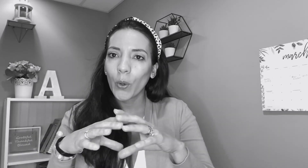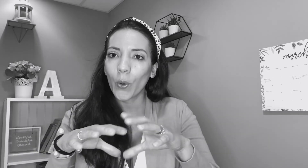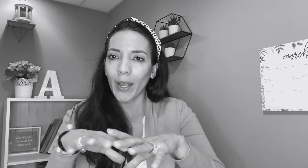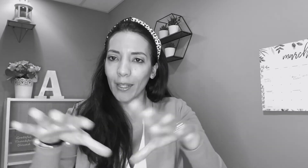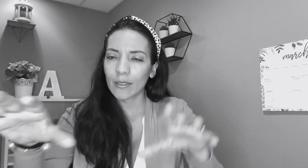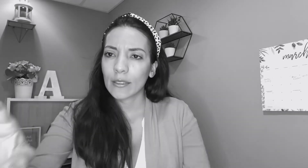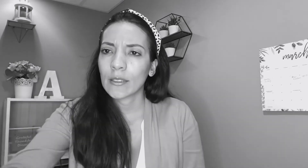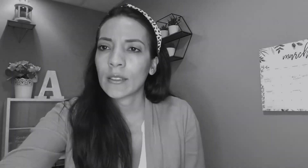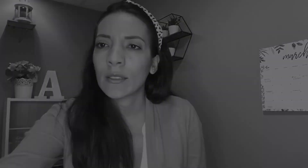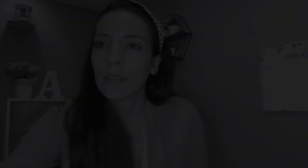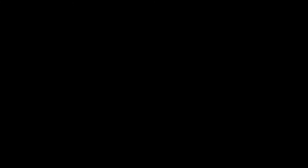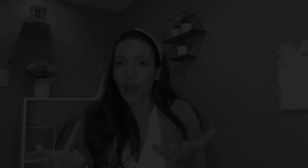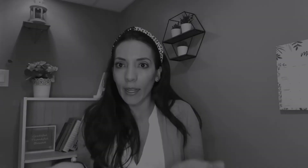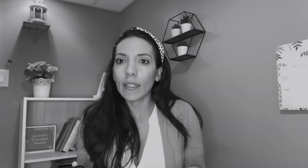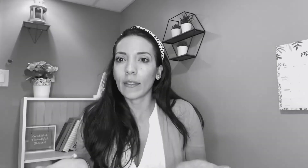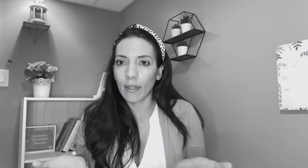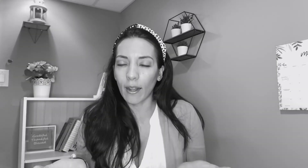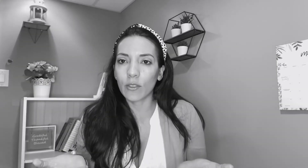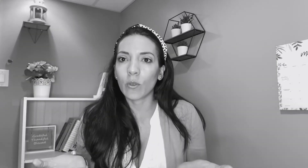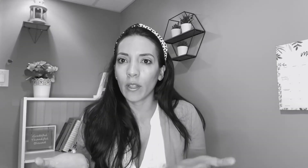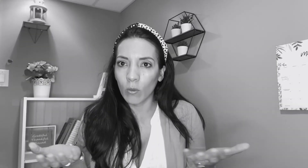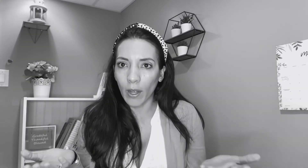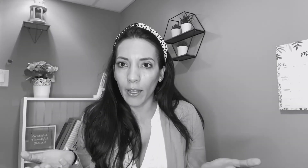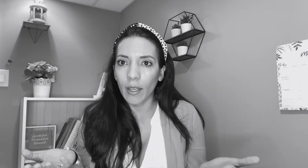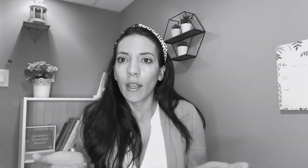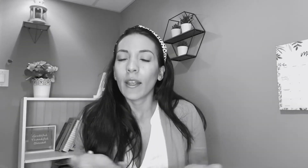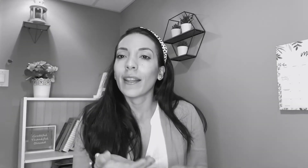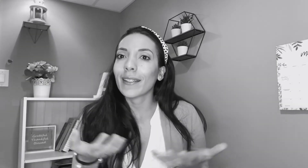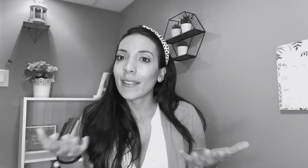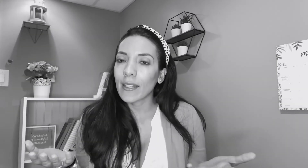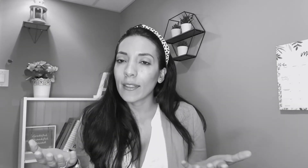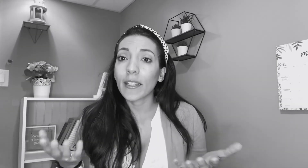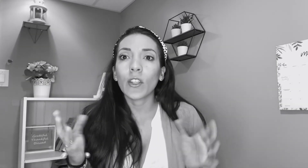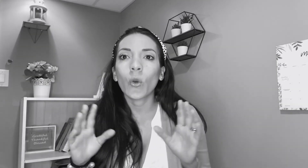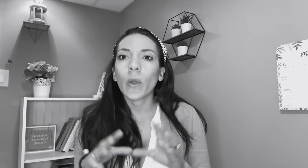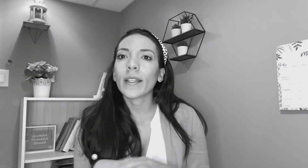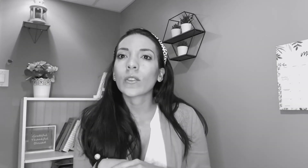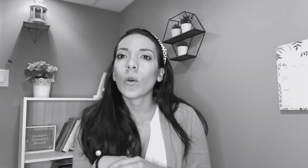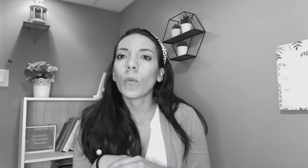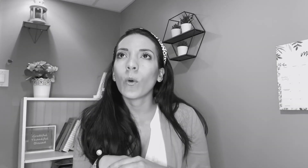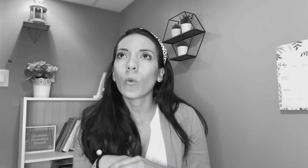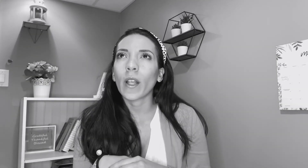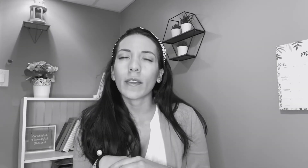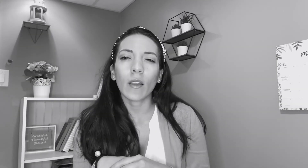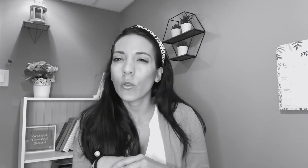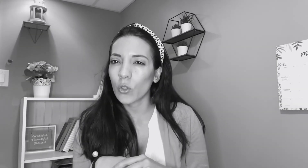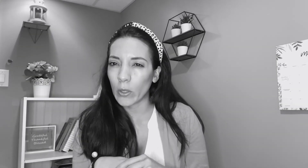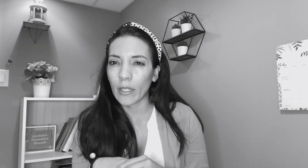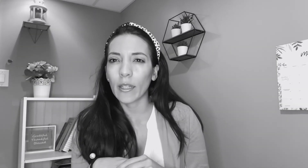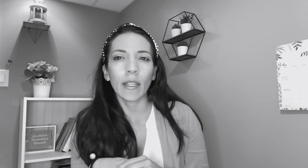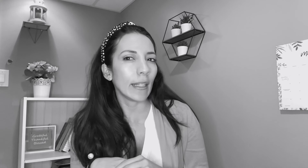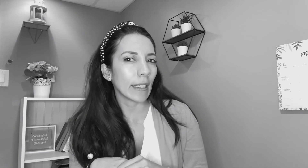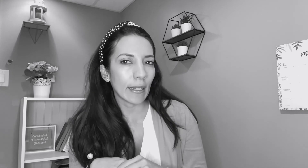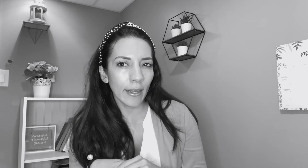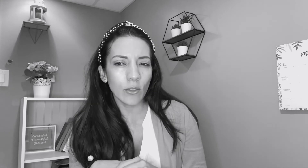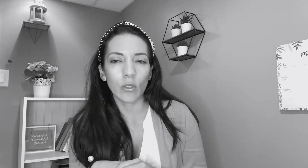guaje literal es un lenguaje de señas que no es como una traducción del inglés o sea